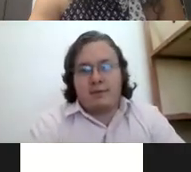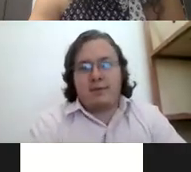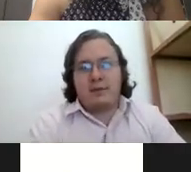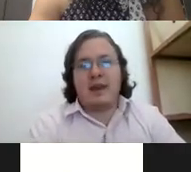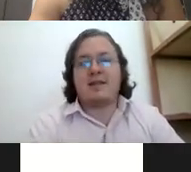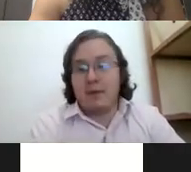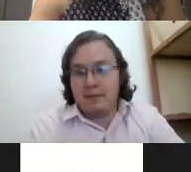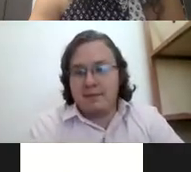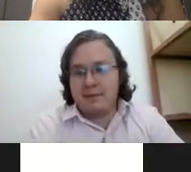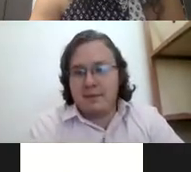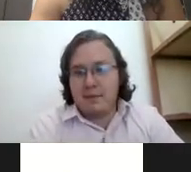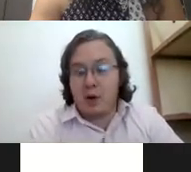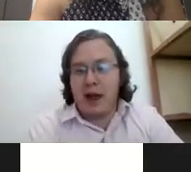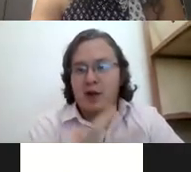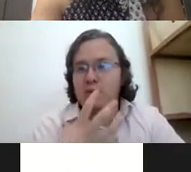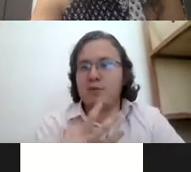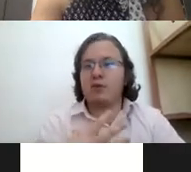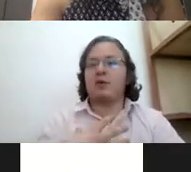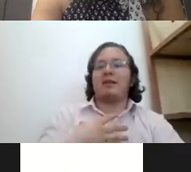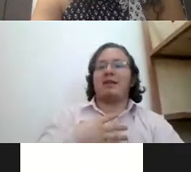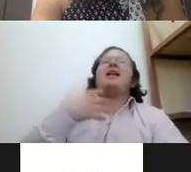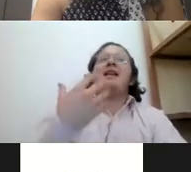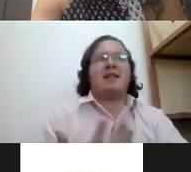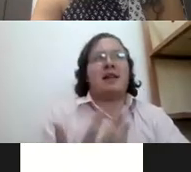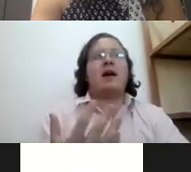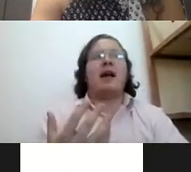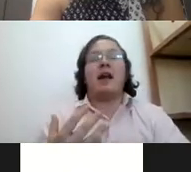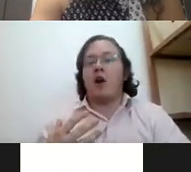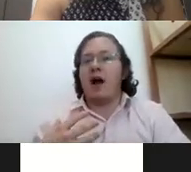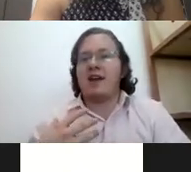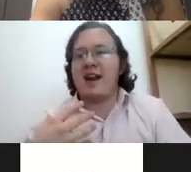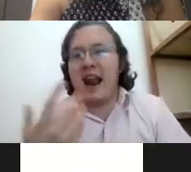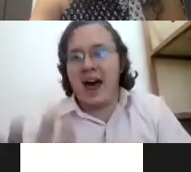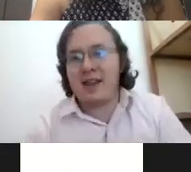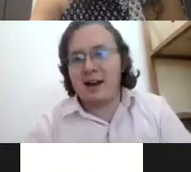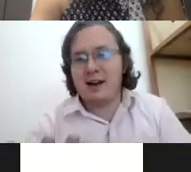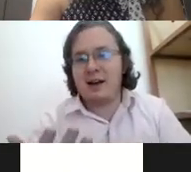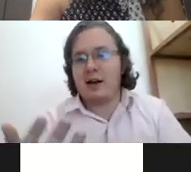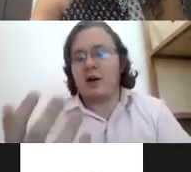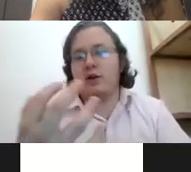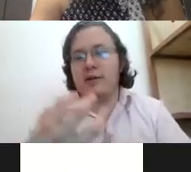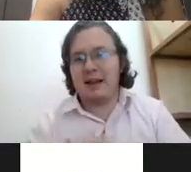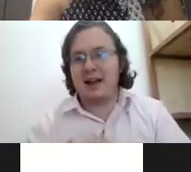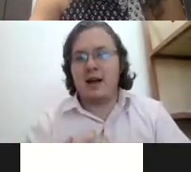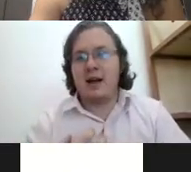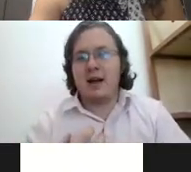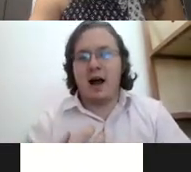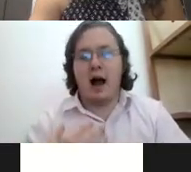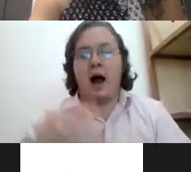¿quién sabe? Pero que ellos mismos que tengan la iniciativa y no haya nada que los limite a no